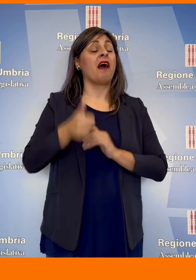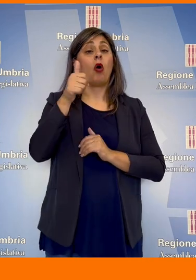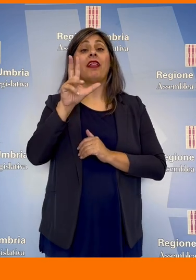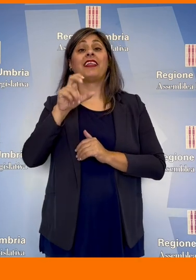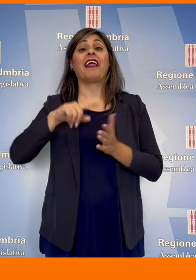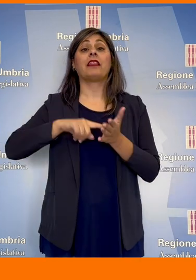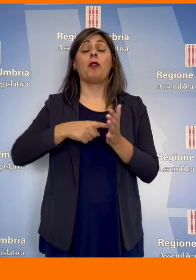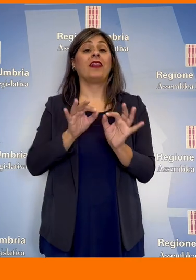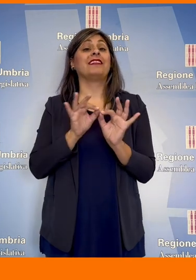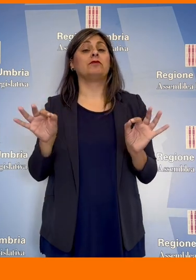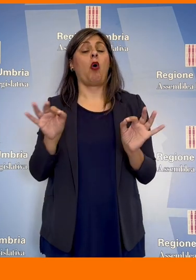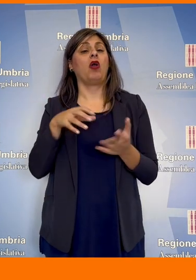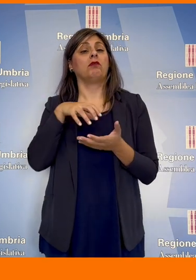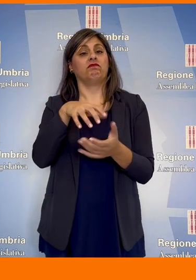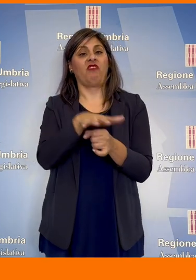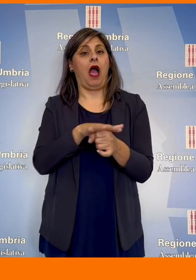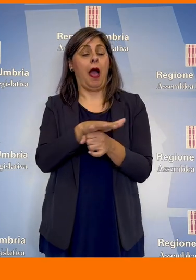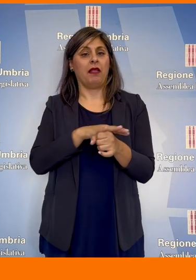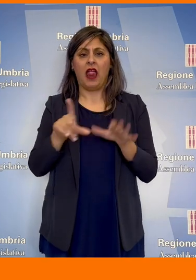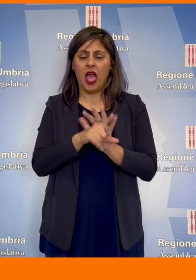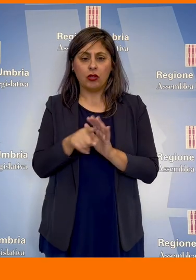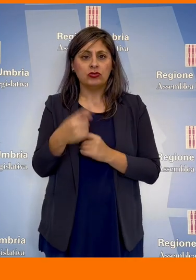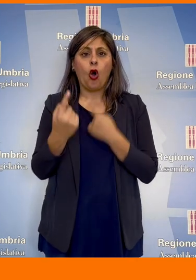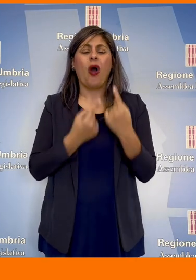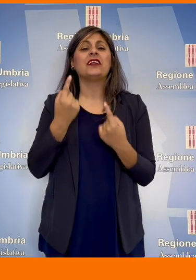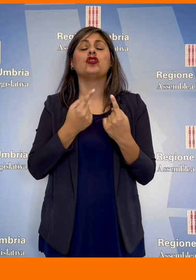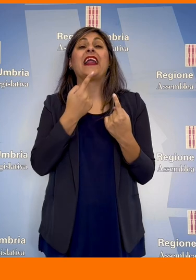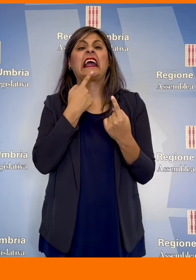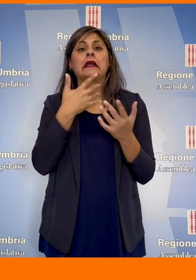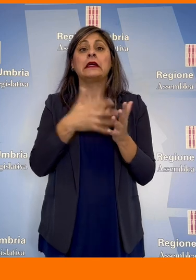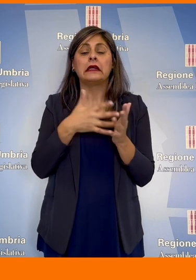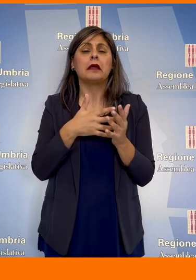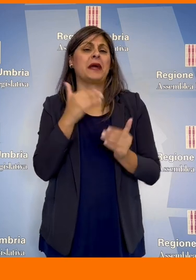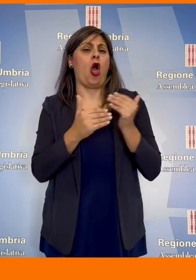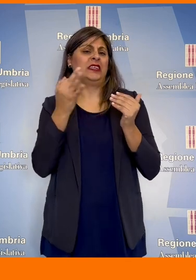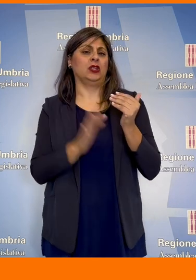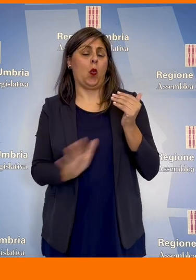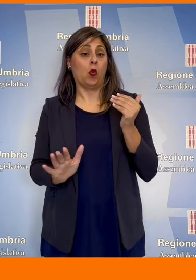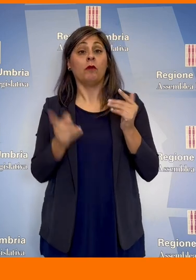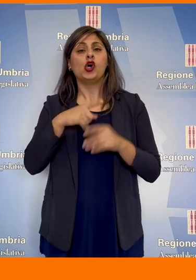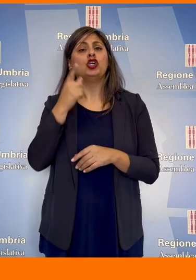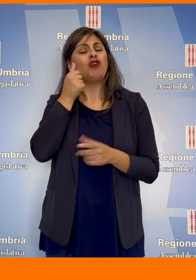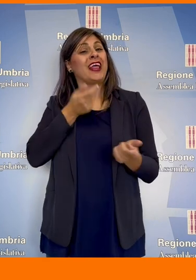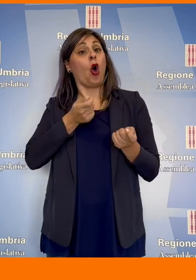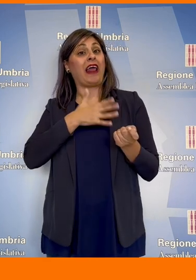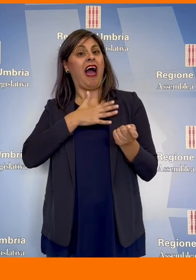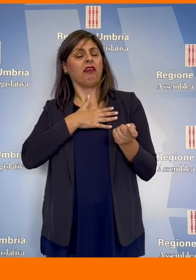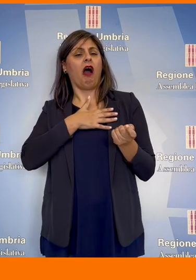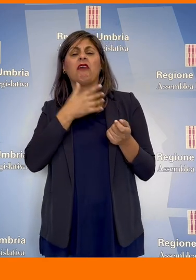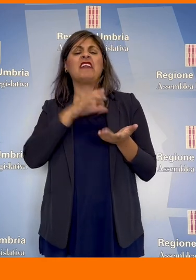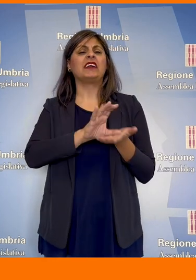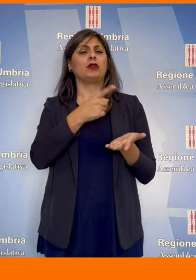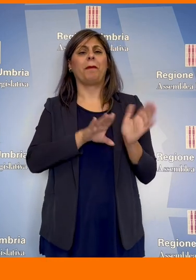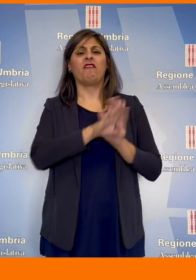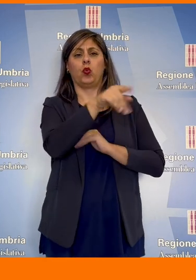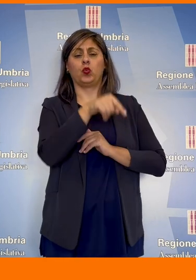30 milioni disponibili per le famiglie. Questa legge migliora le condizioni di chi sta peggio. Considera la genitorialità un investimento